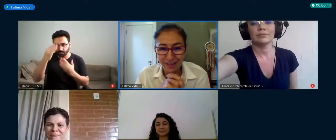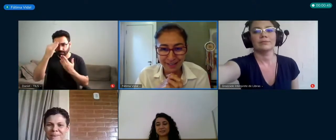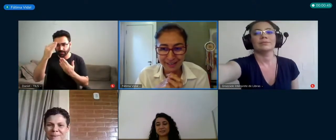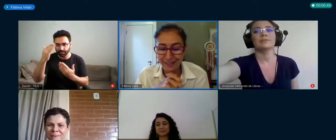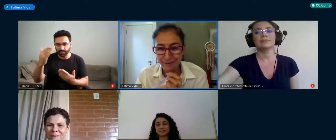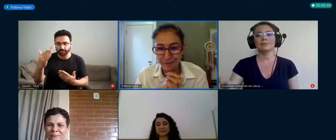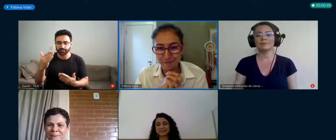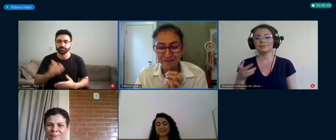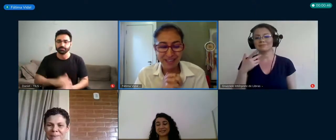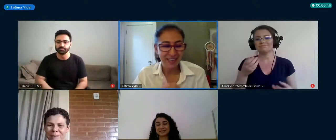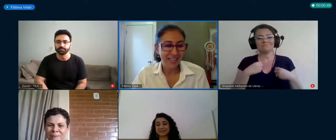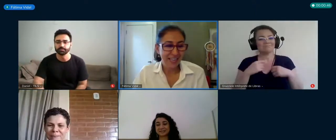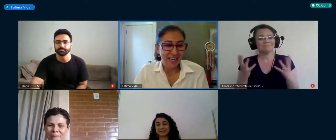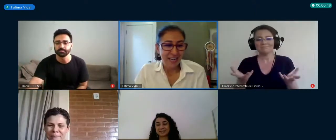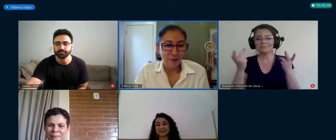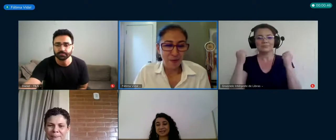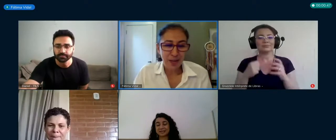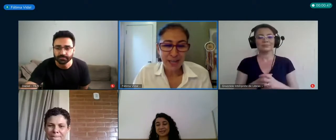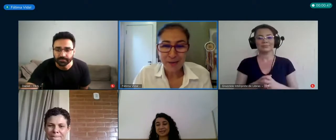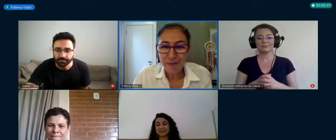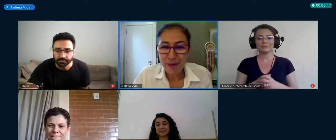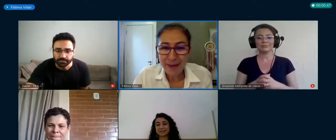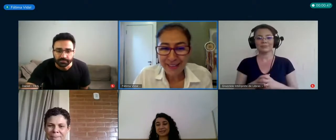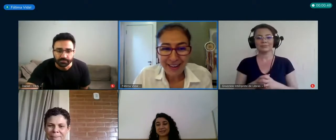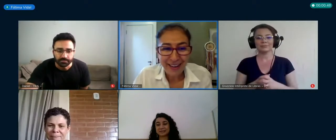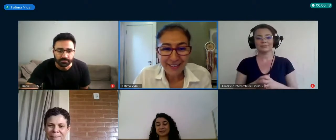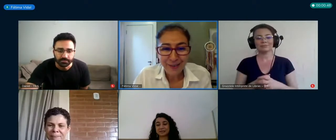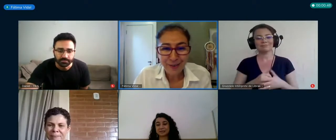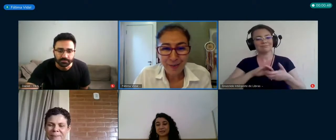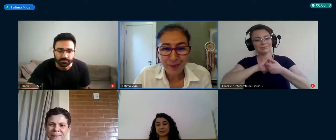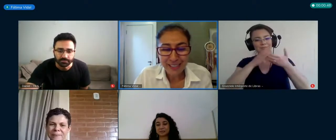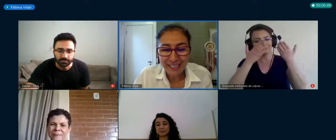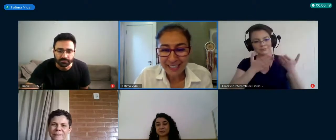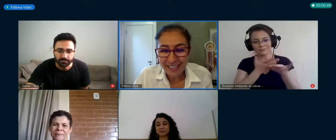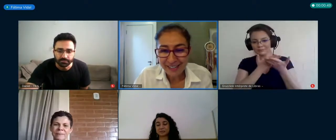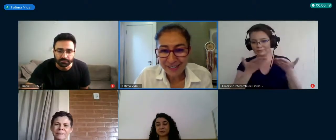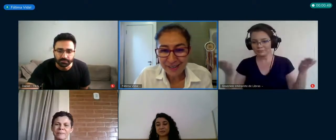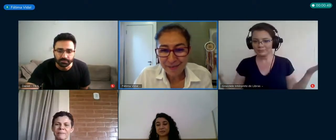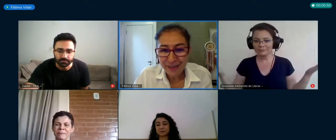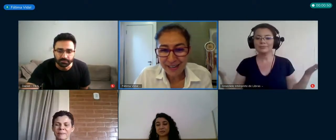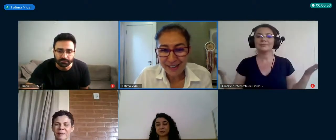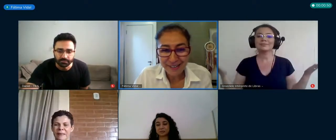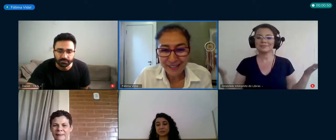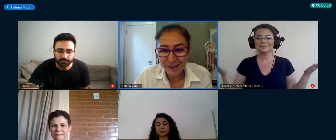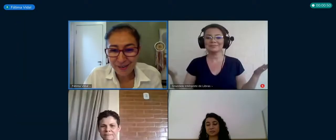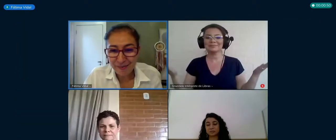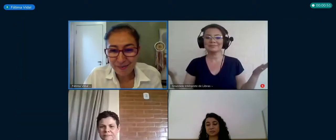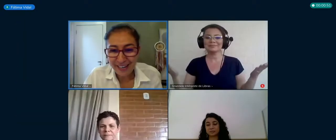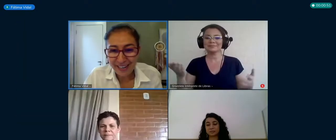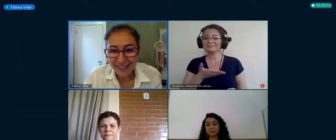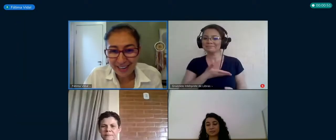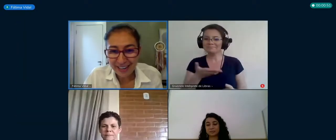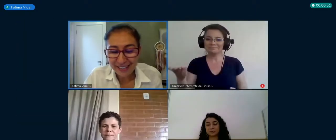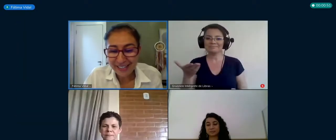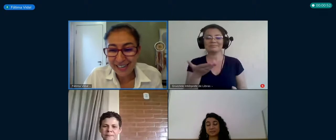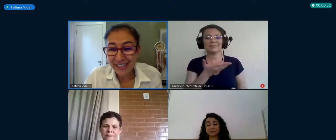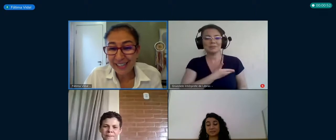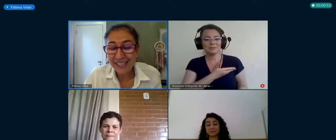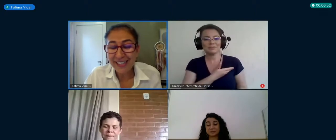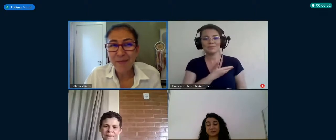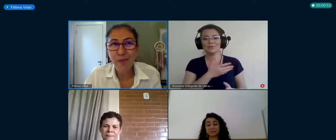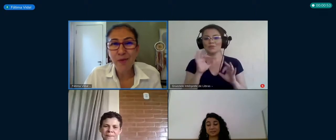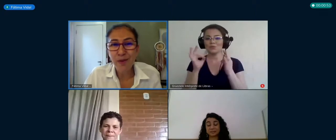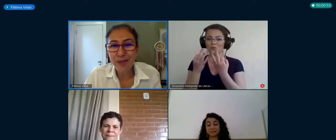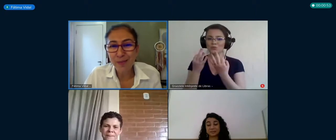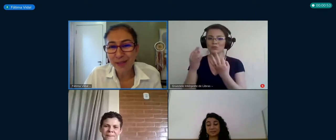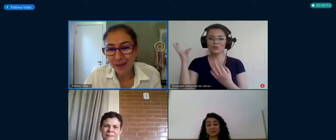realmente é incrível. Bom, eu queria cumprimentar todo mundo que está aqui, seus amigos, a sua família, Tati,